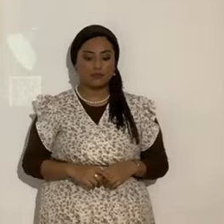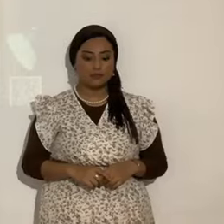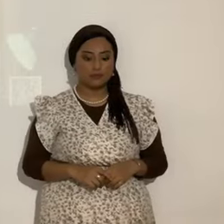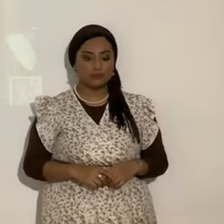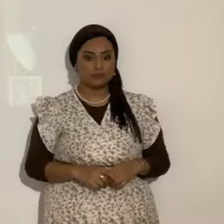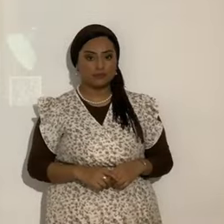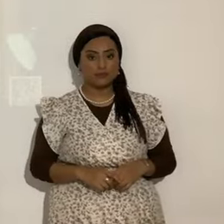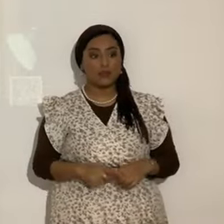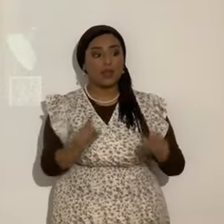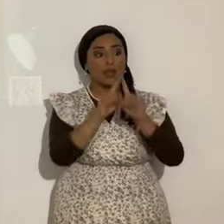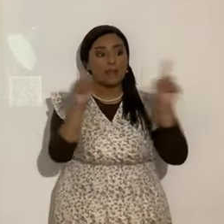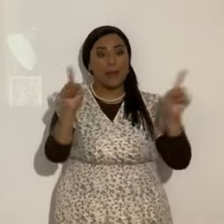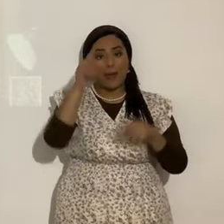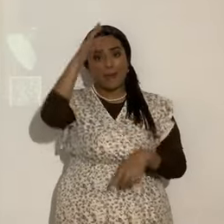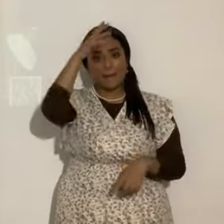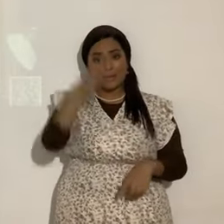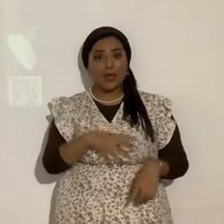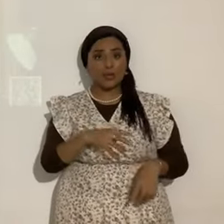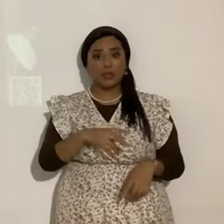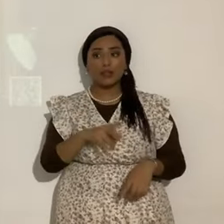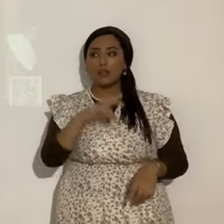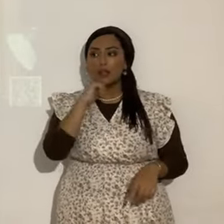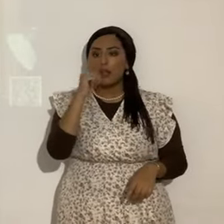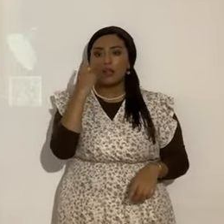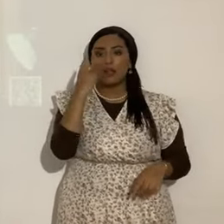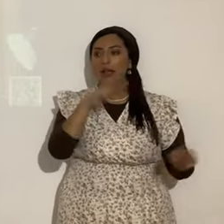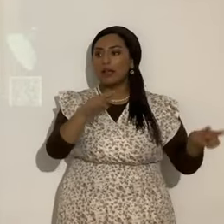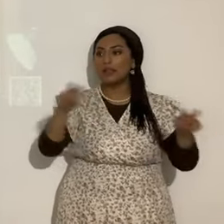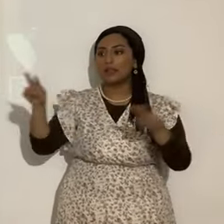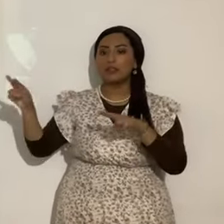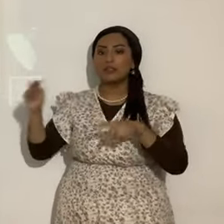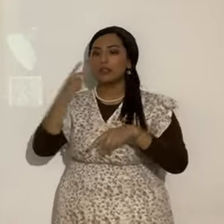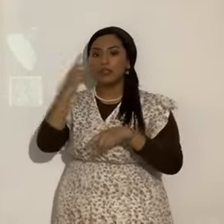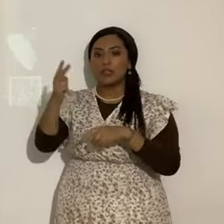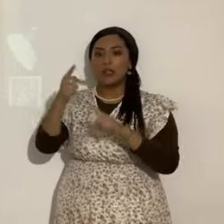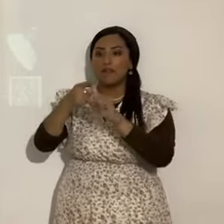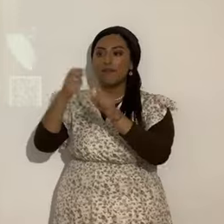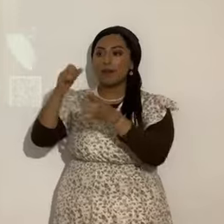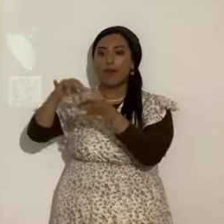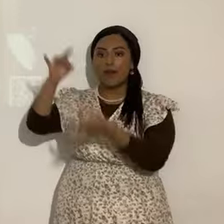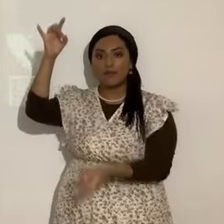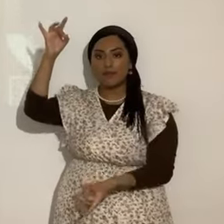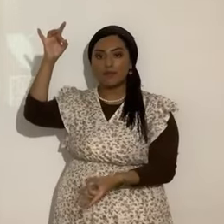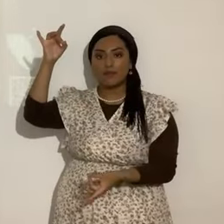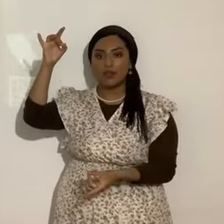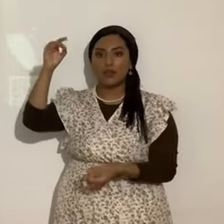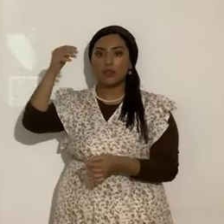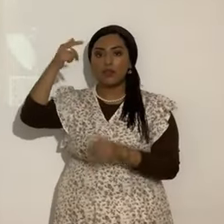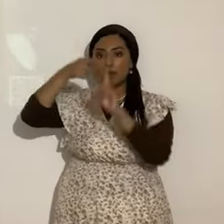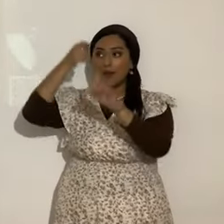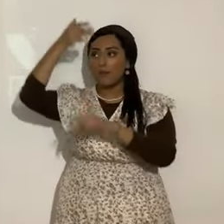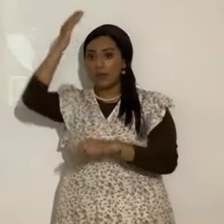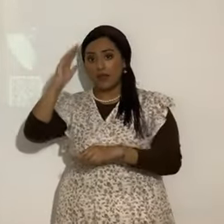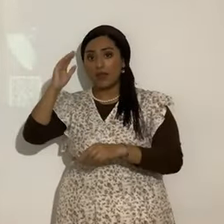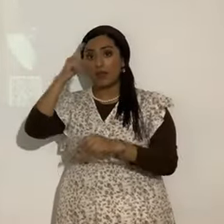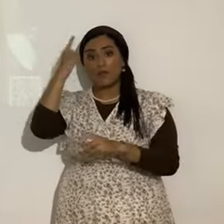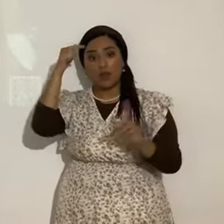pero el hombre pero natural no percibe las cosas que son del espíritu del Ruajacodes del Elohim porque para él son